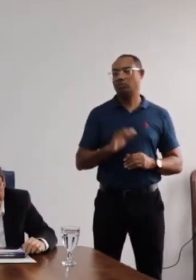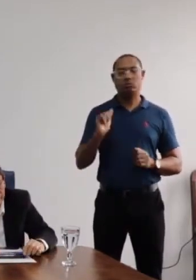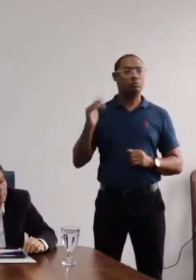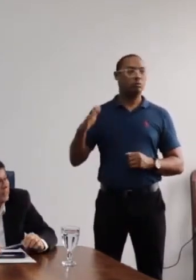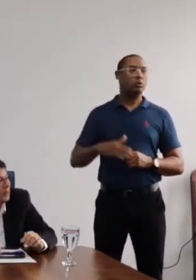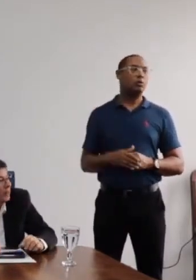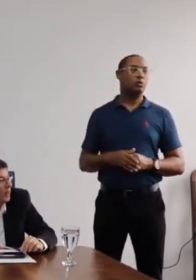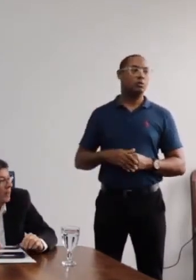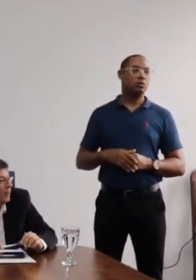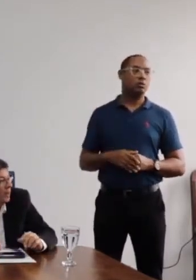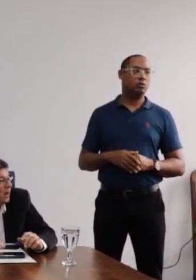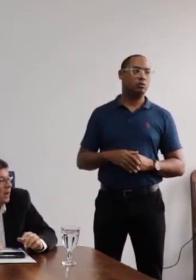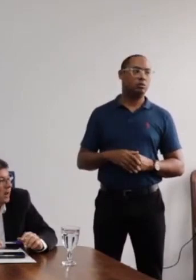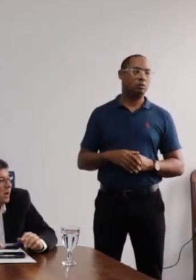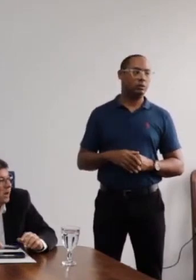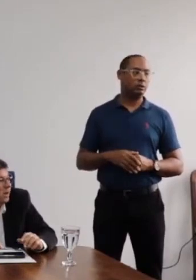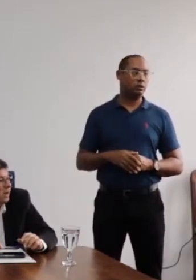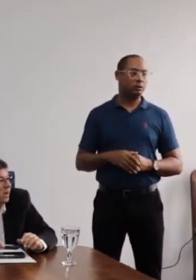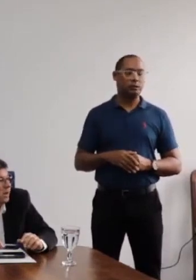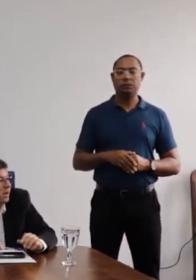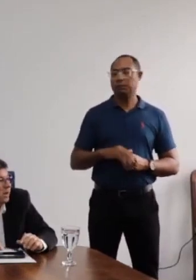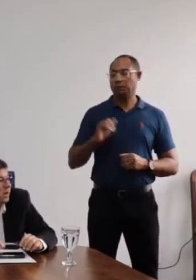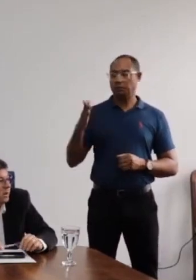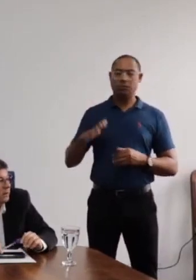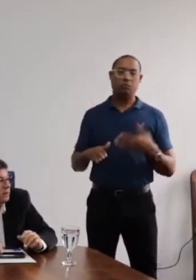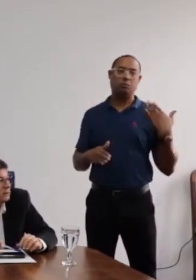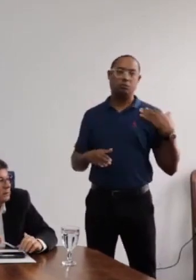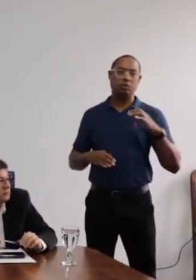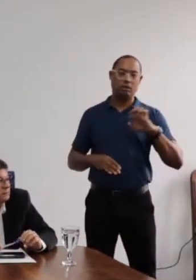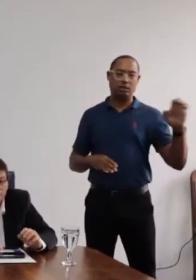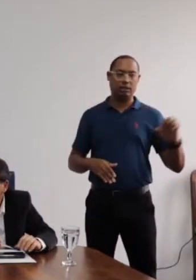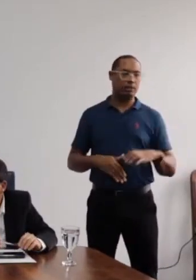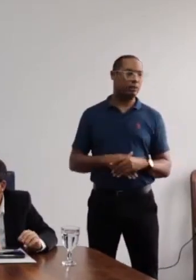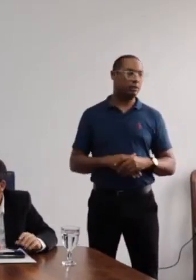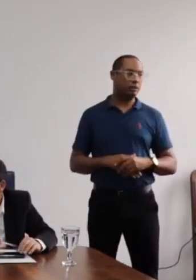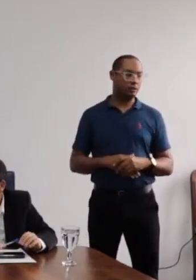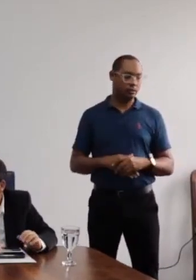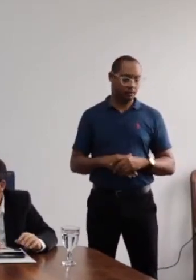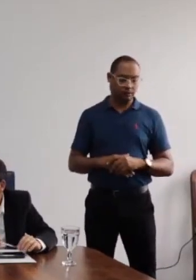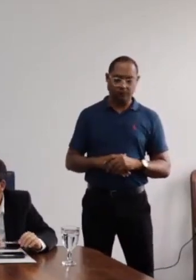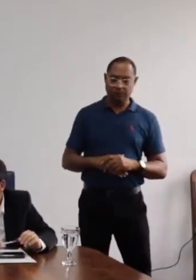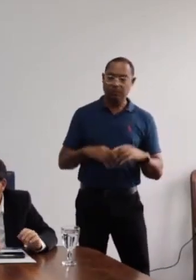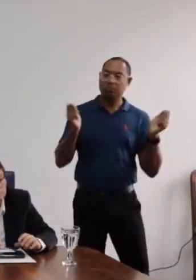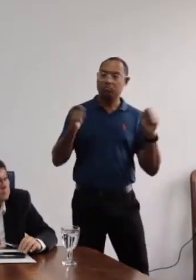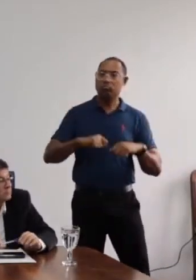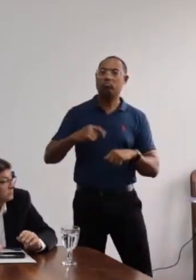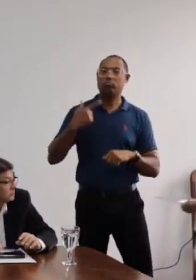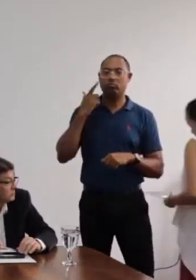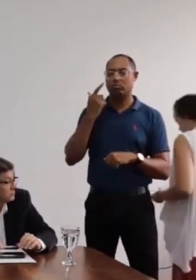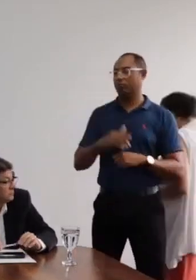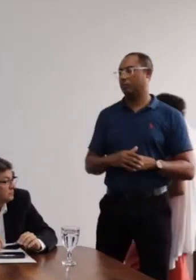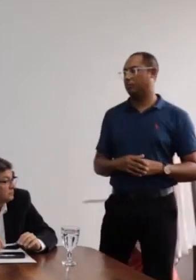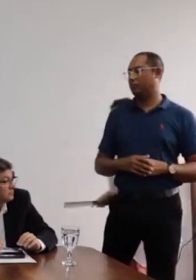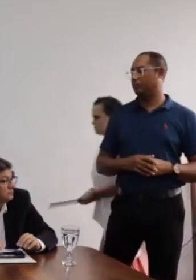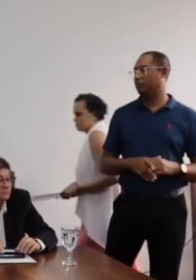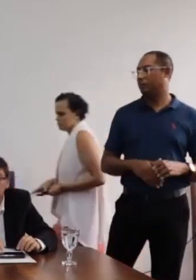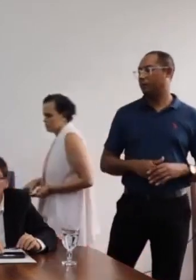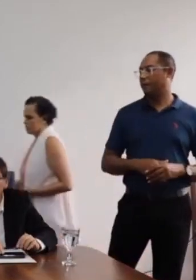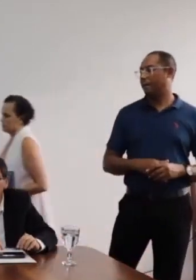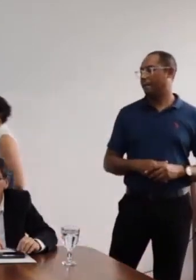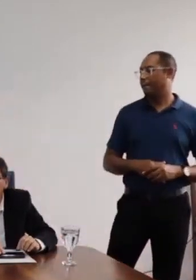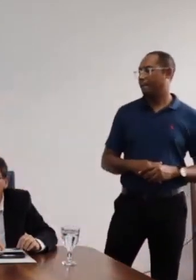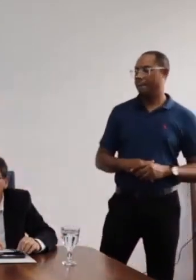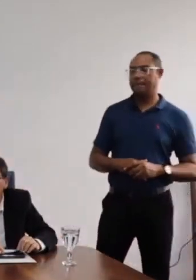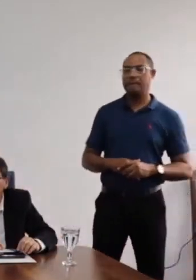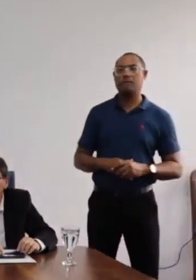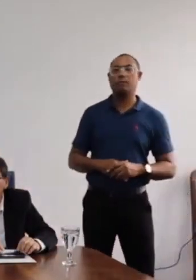esquerdo da servidora Manoel para que possa fazer uso da